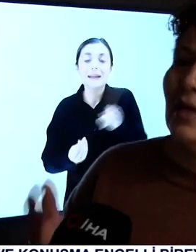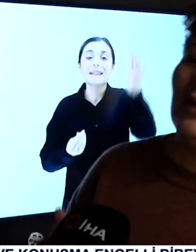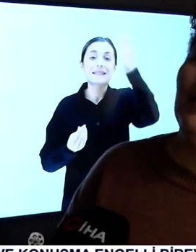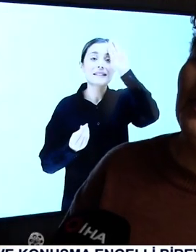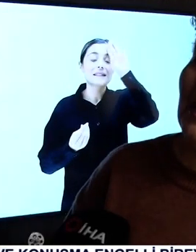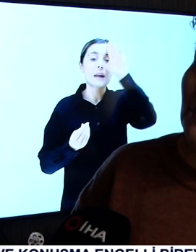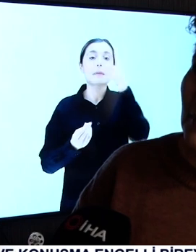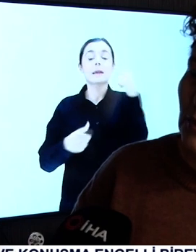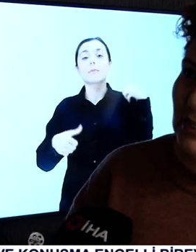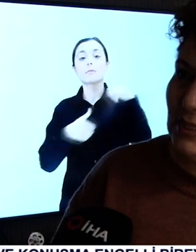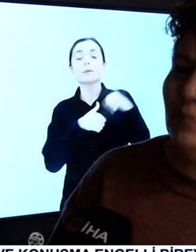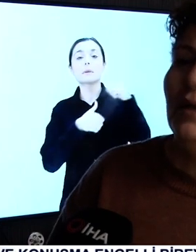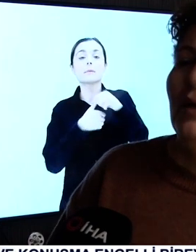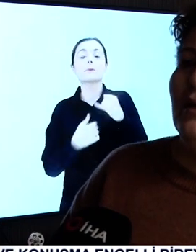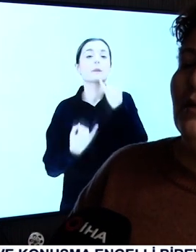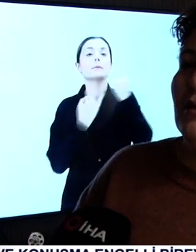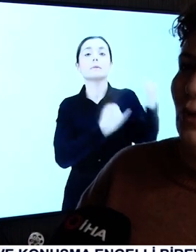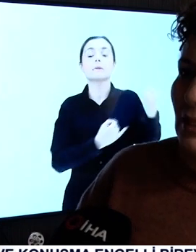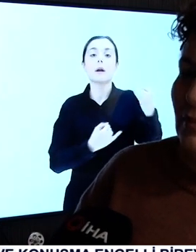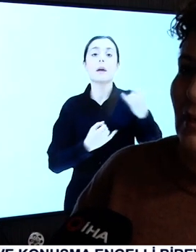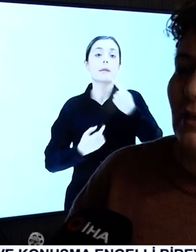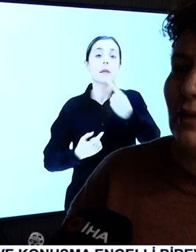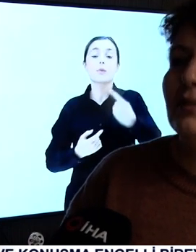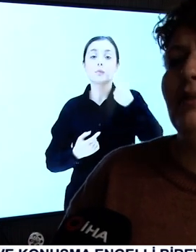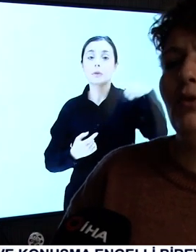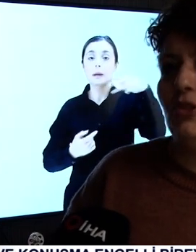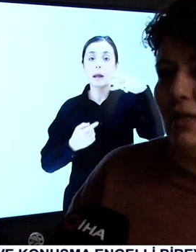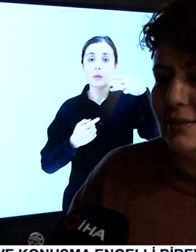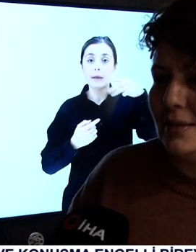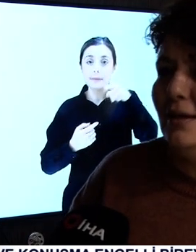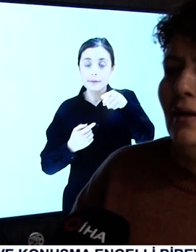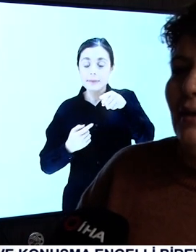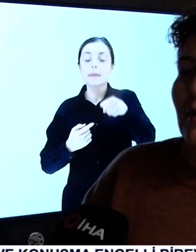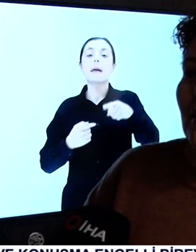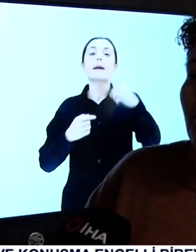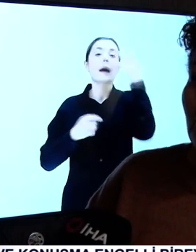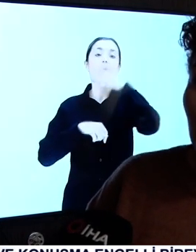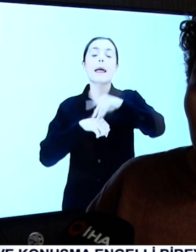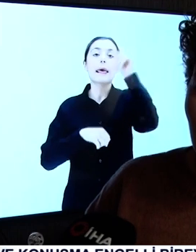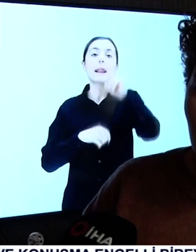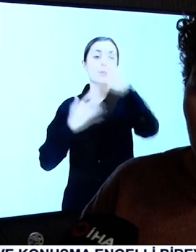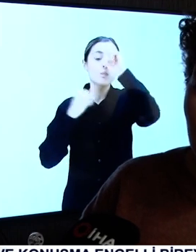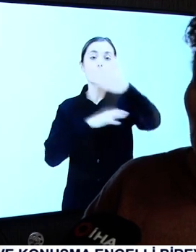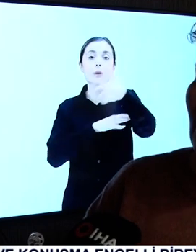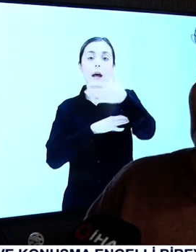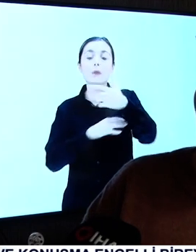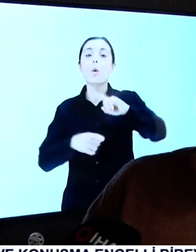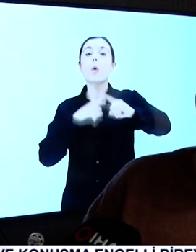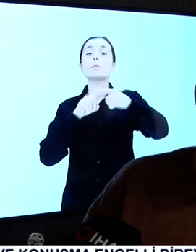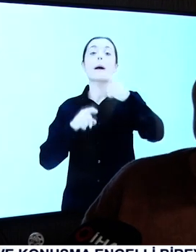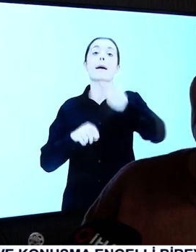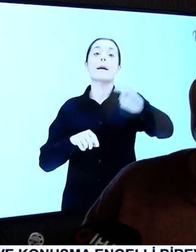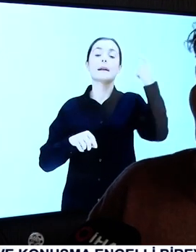o yüzden yaşanan tüm sorunlara vakıf olduklarını söyledi. Kendirli, bizler çocukluğumuzdan beri annemize ve babamıza